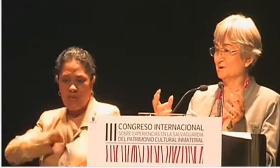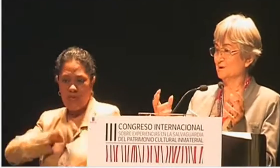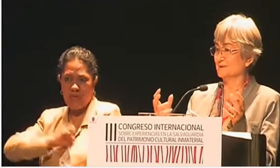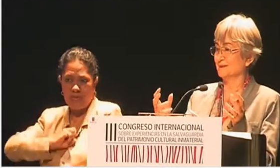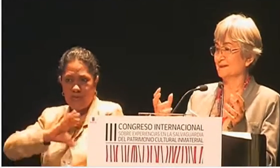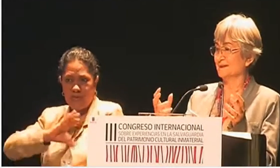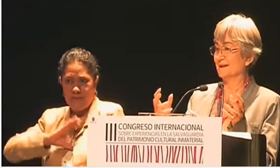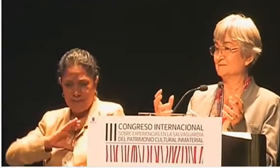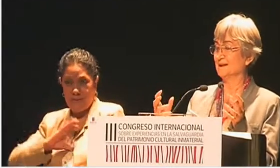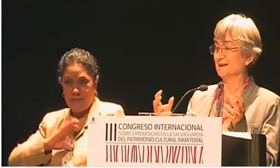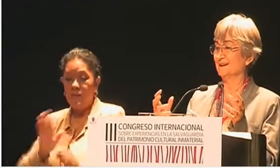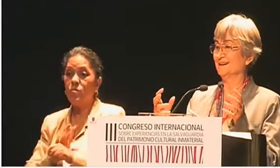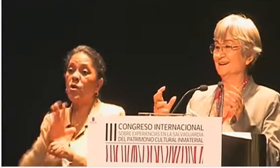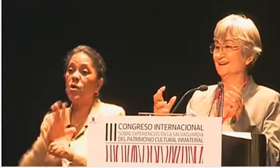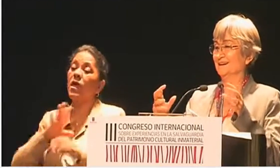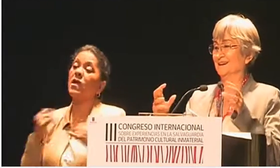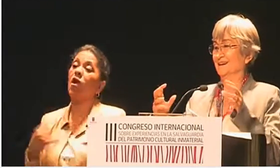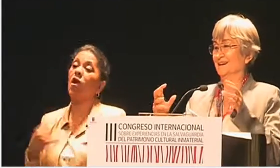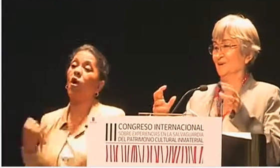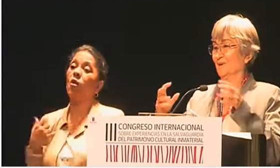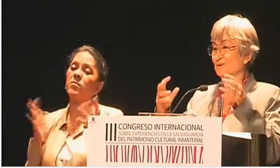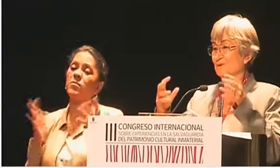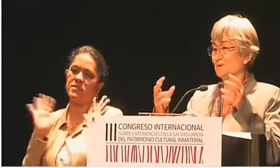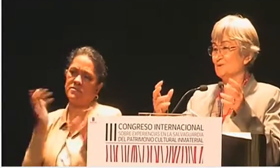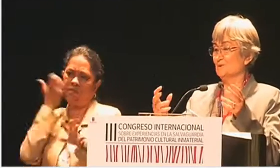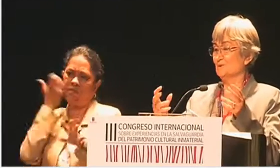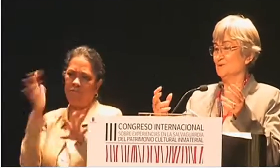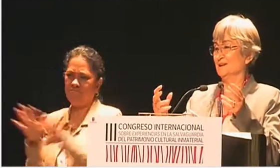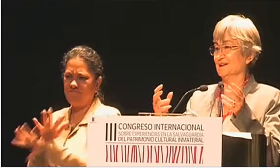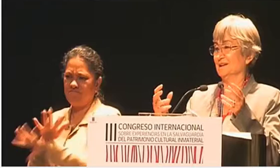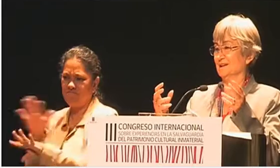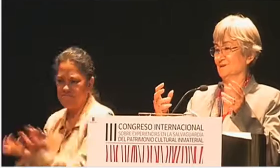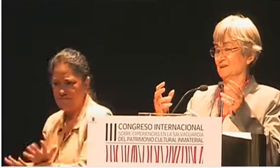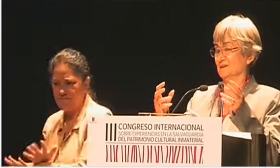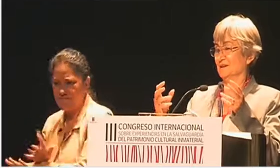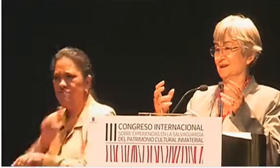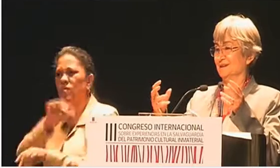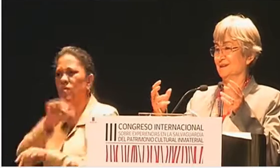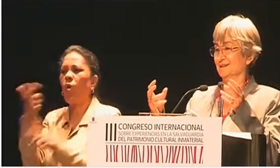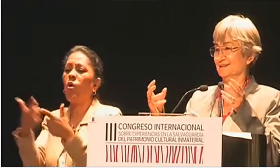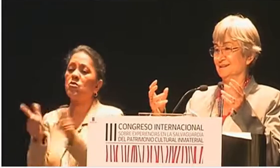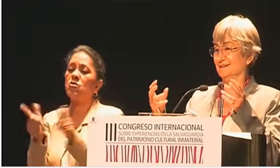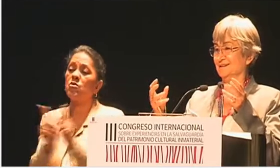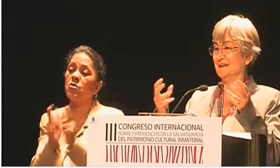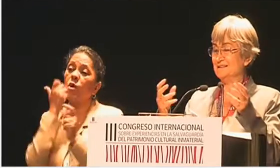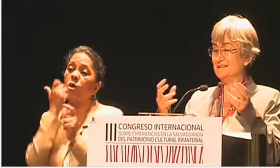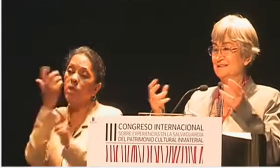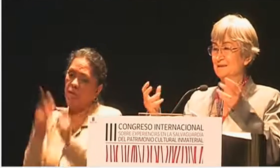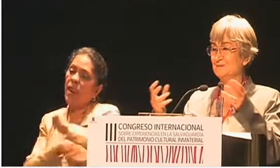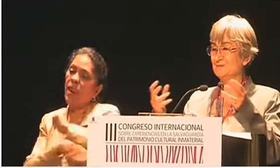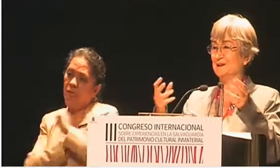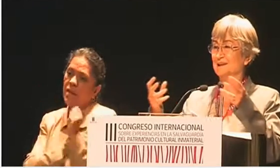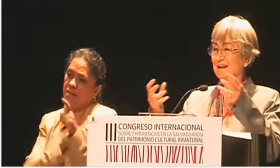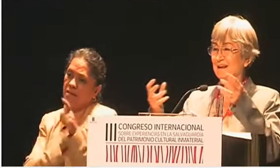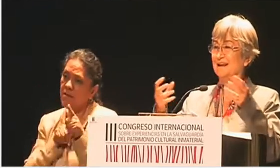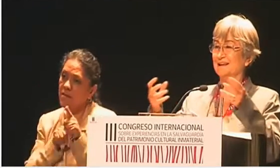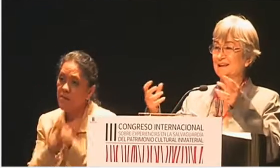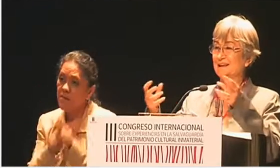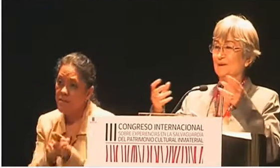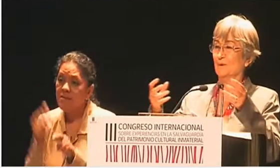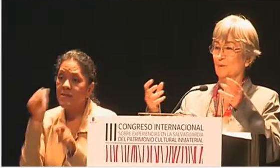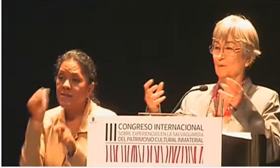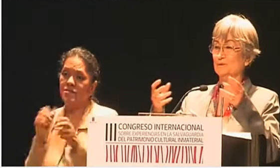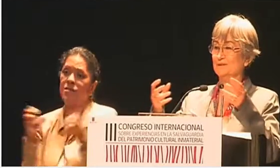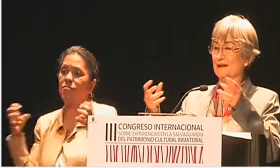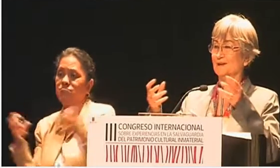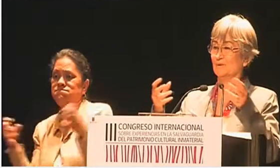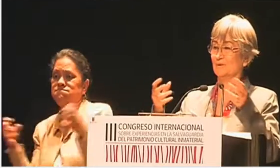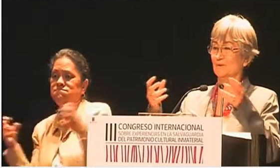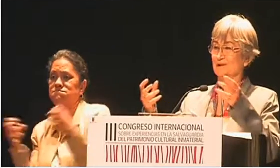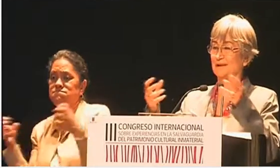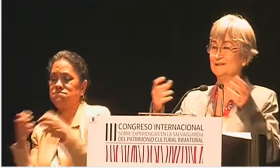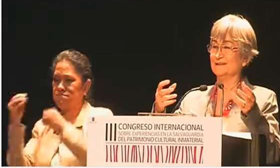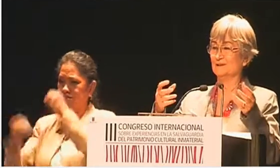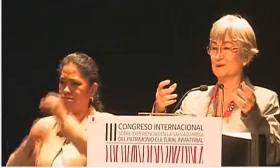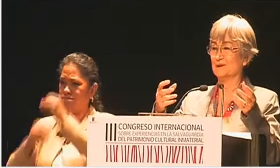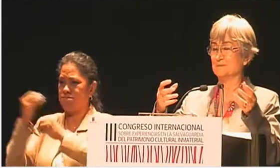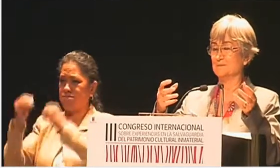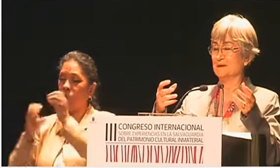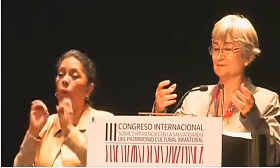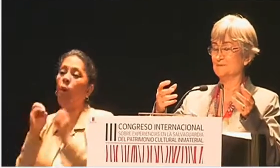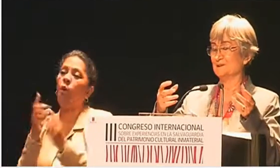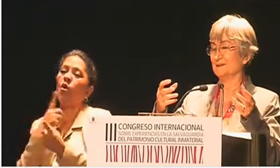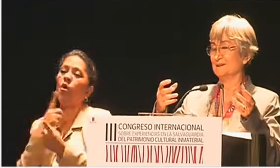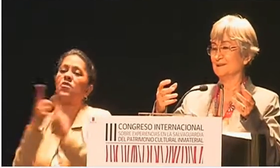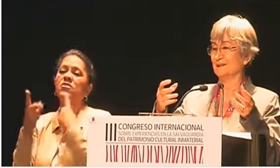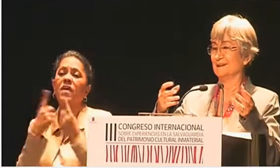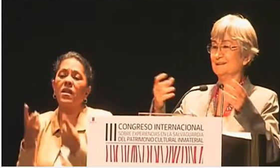jóvenes que quieren cambiar, otros grupos que quieren conservar y hay siempre aquí un diálogo, ¿qué tanto